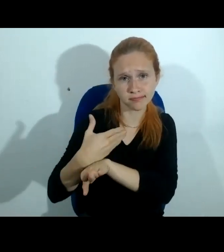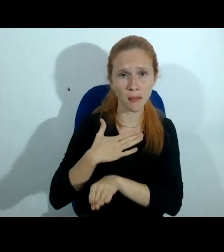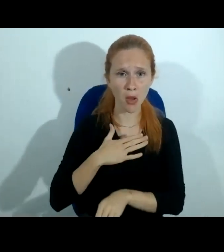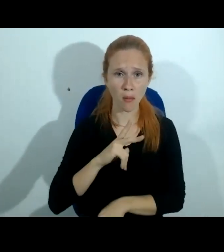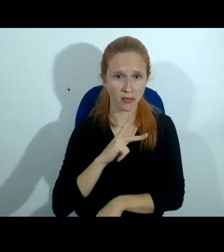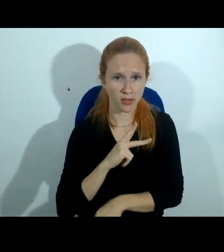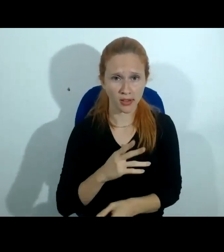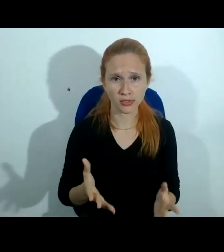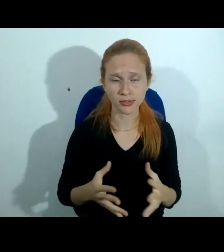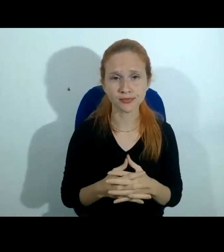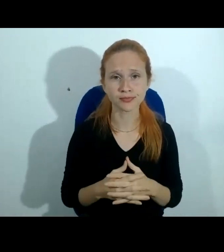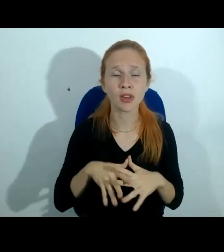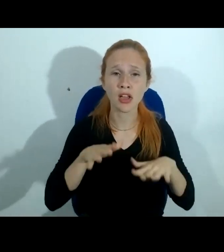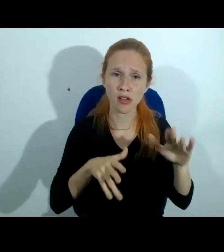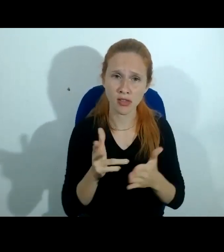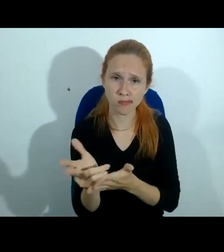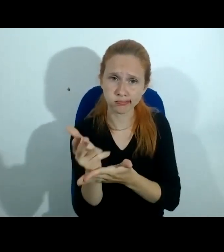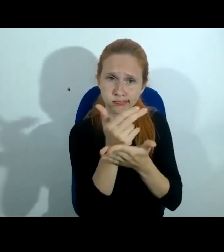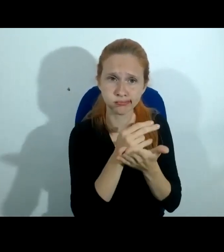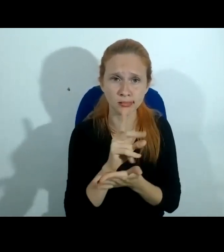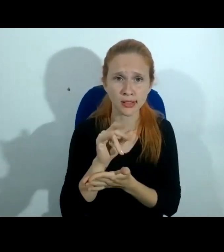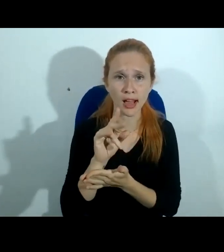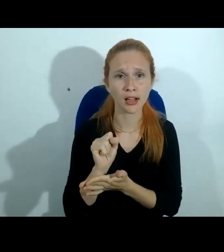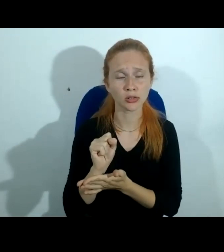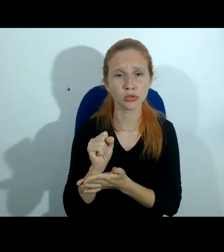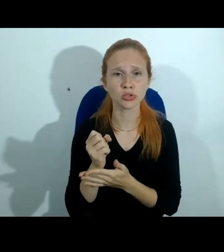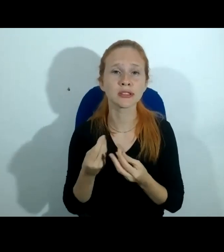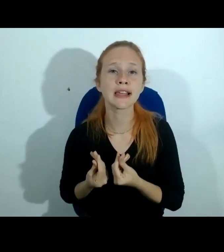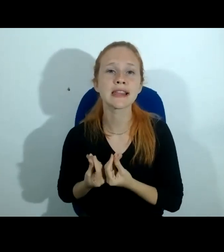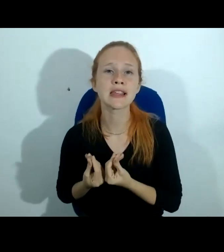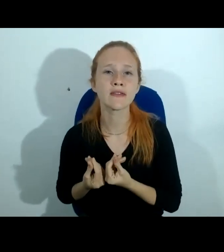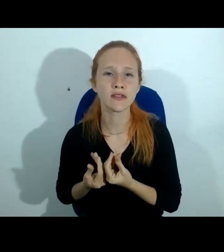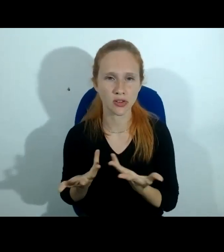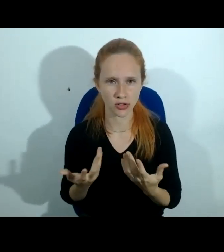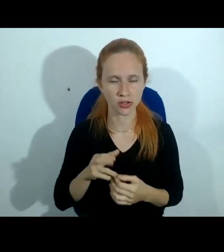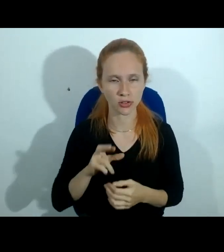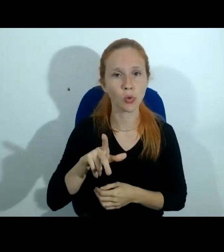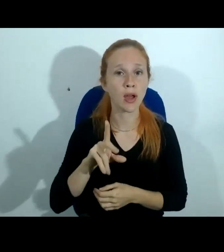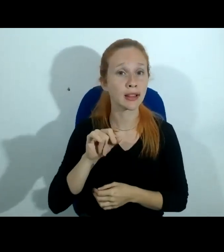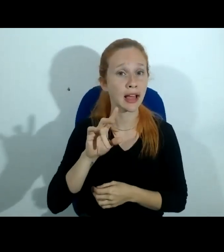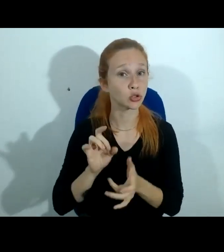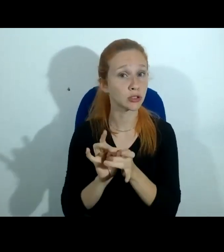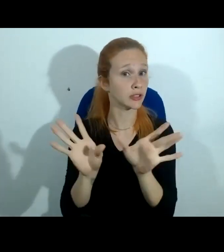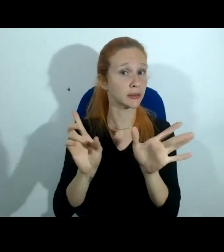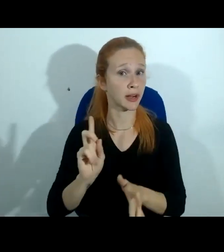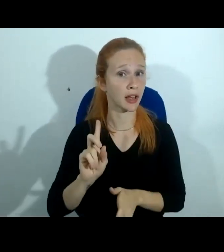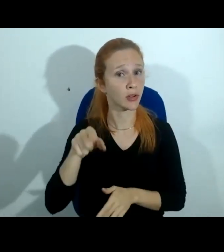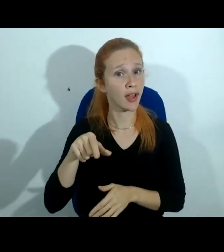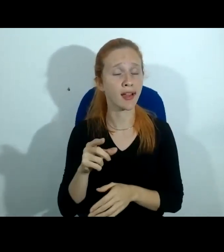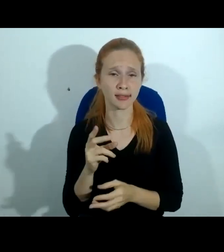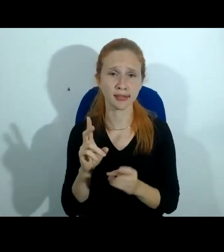dados que são sensíveis né quer dizer dados que não são criminosos mas são dados pessoais que podem levar